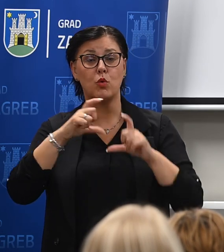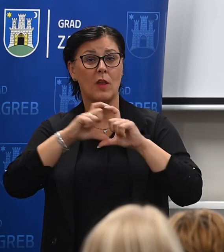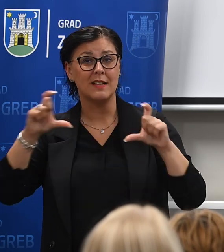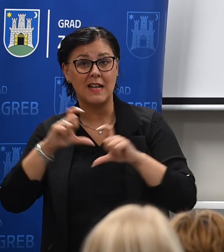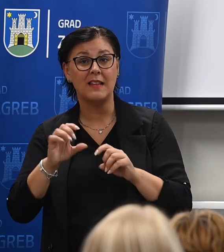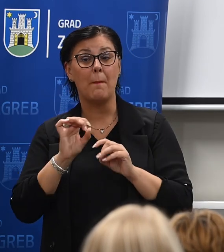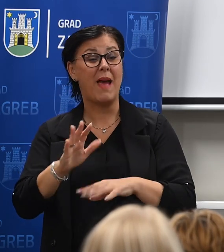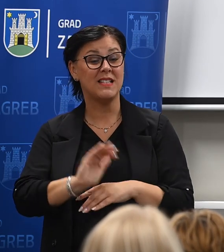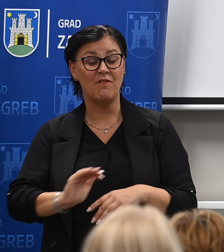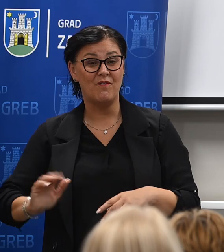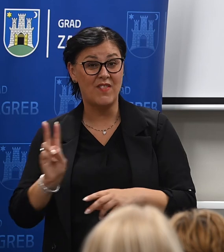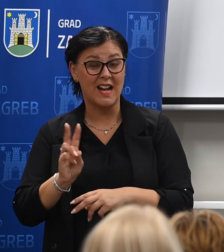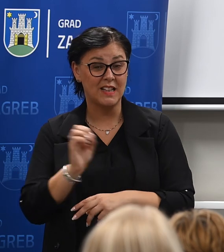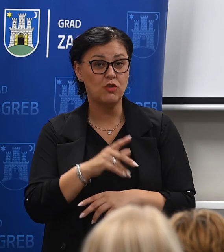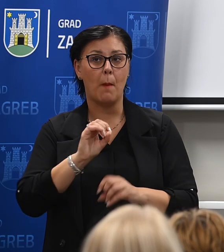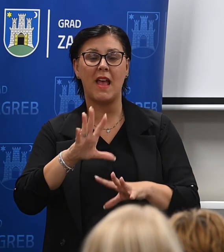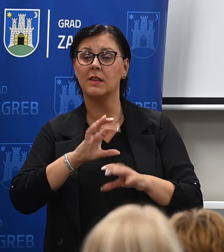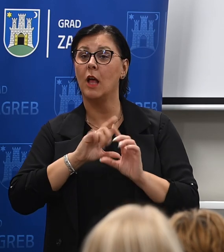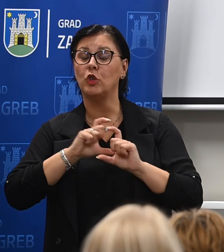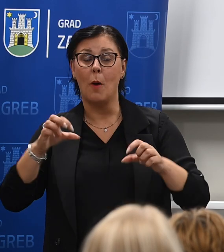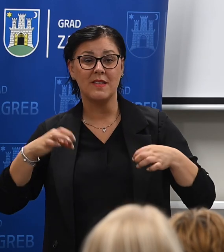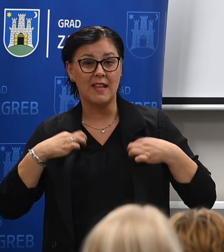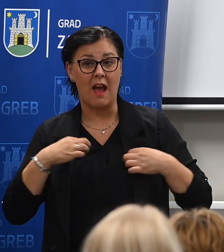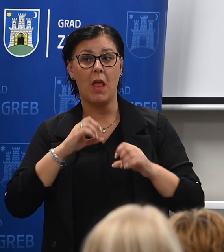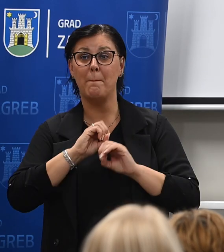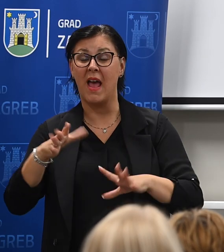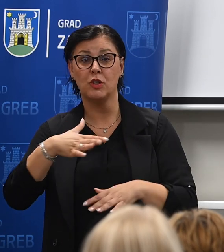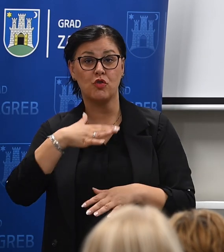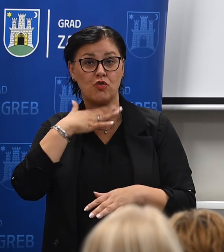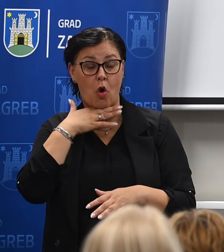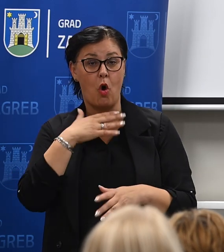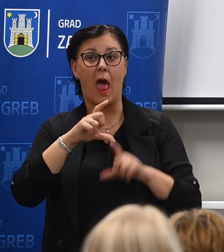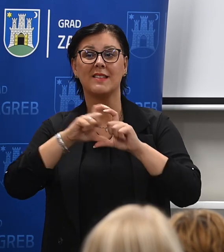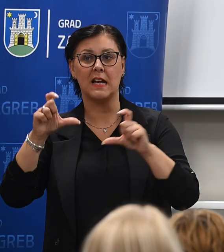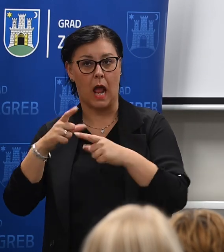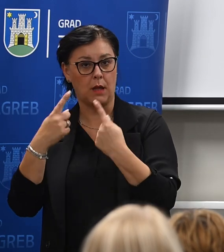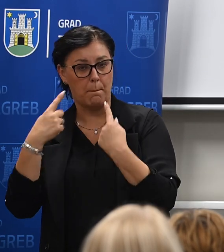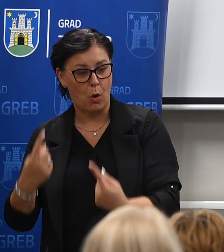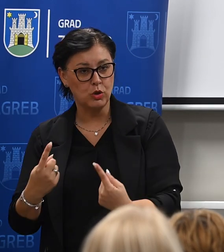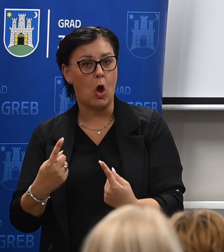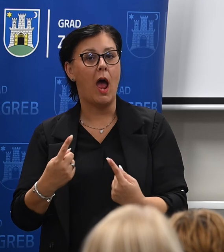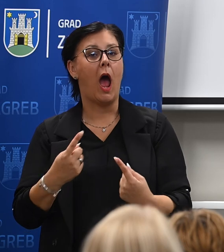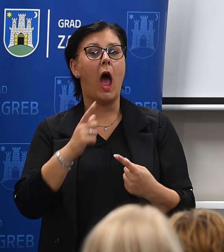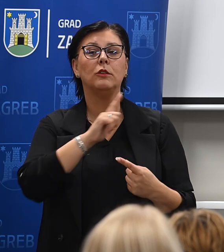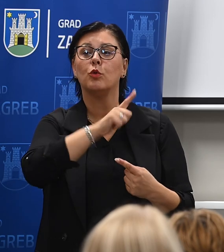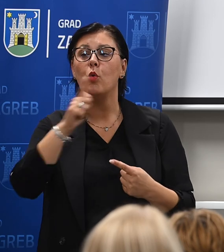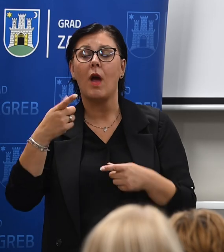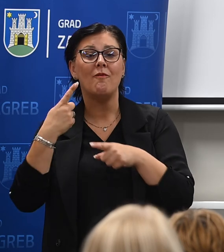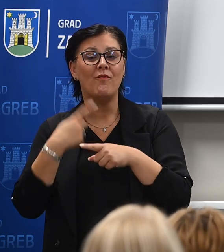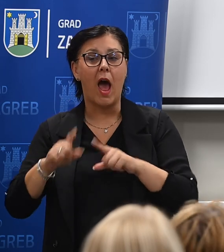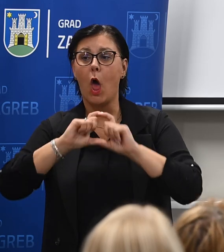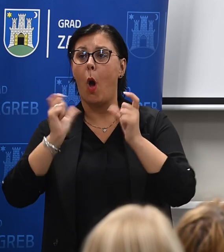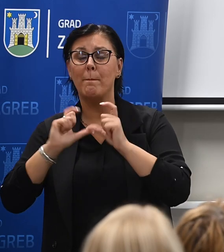nasilja bez dječjih vrtića, bez domova zdravlja, bez škola i drugih nekakvih objekata društvene